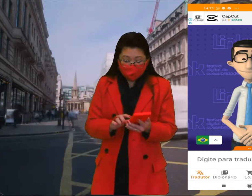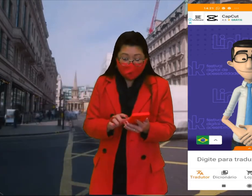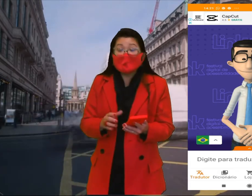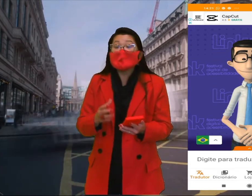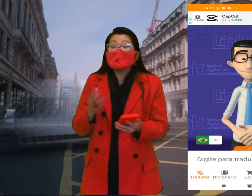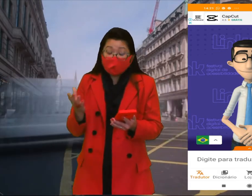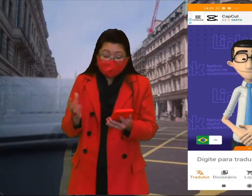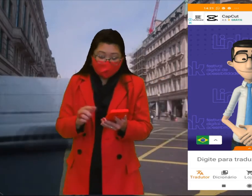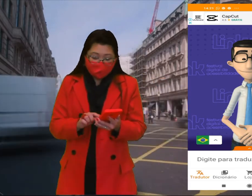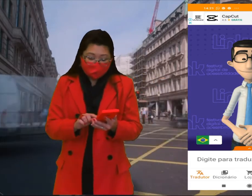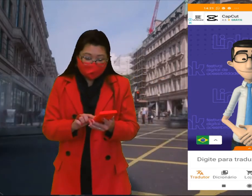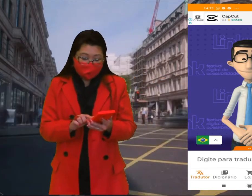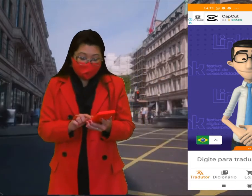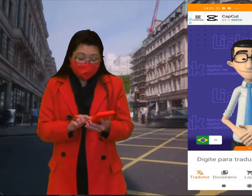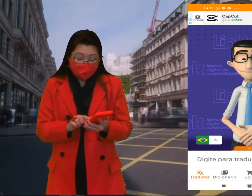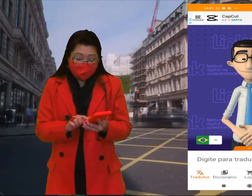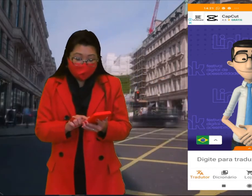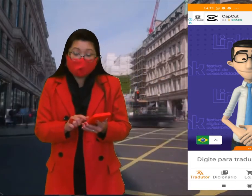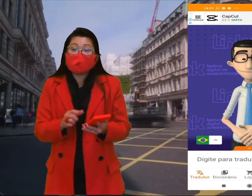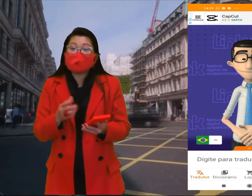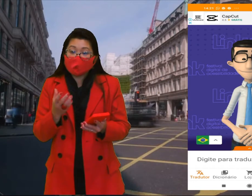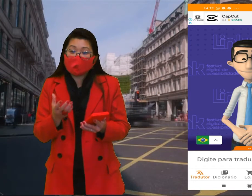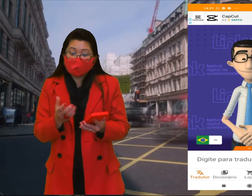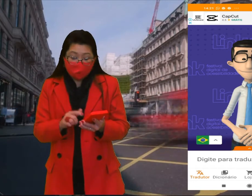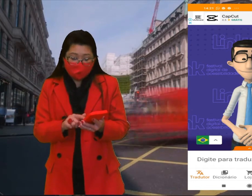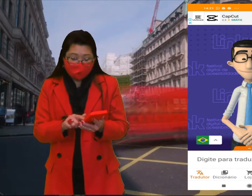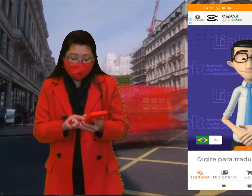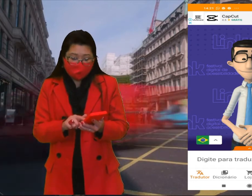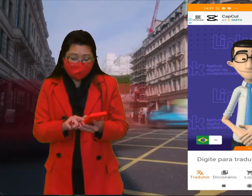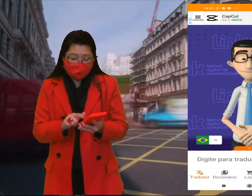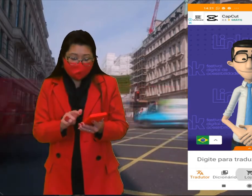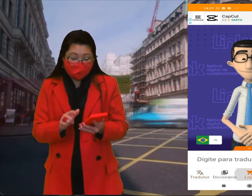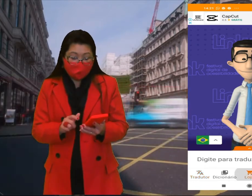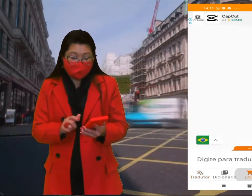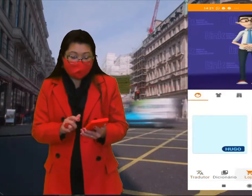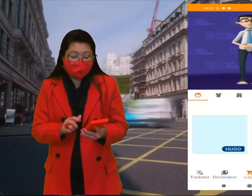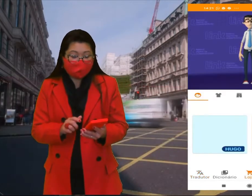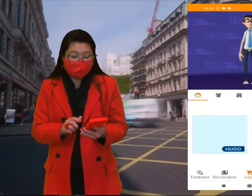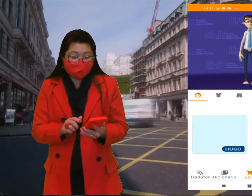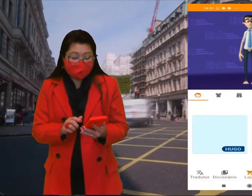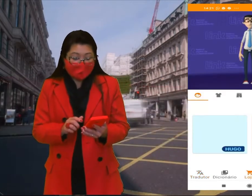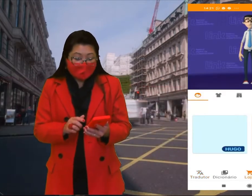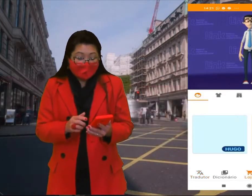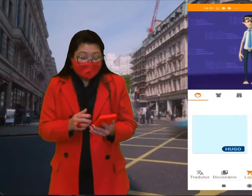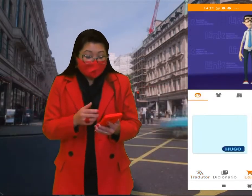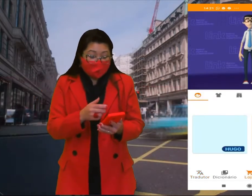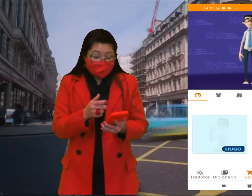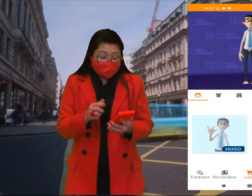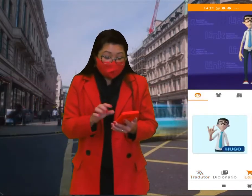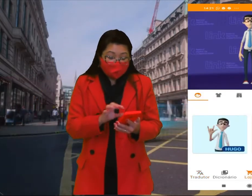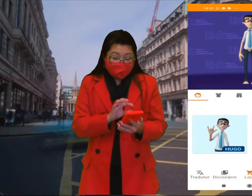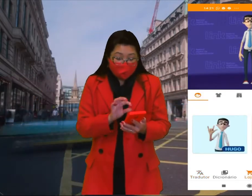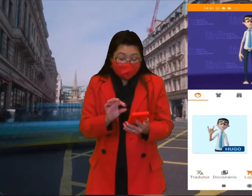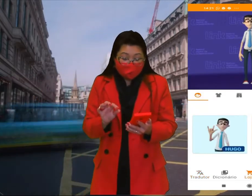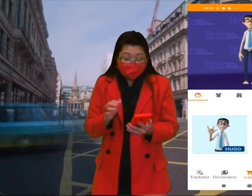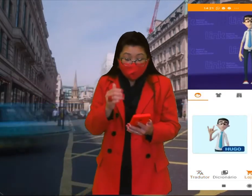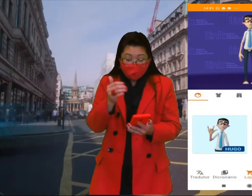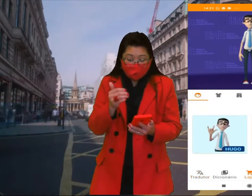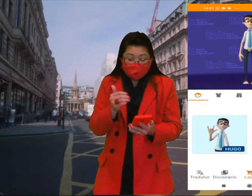Na verdade, vocês vão na categoria loja e vocês veem aí também outras